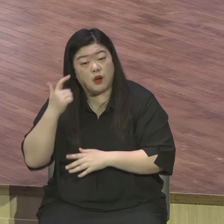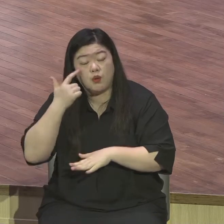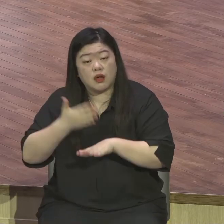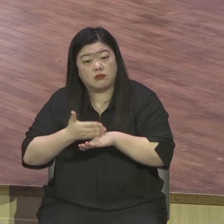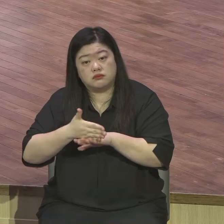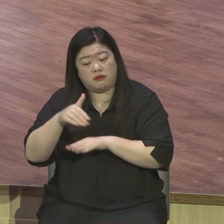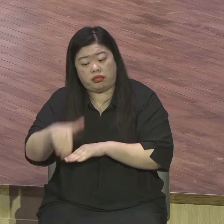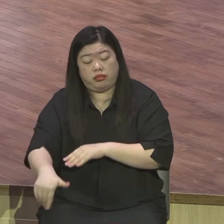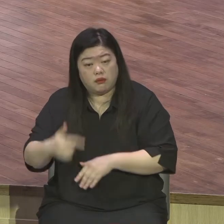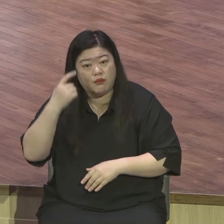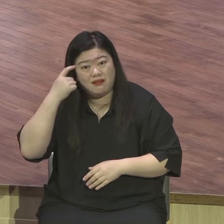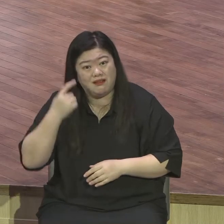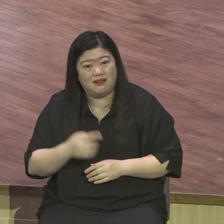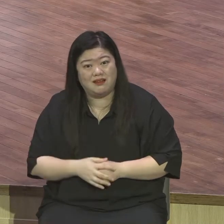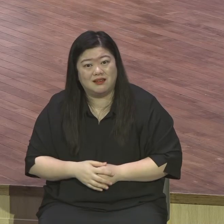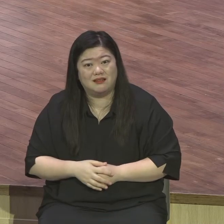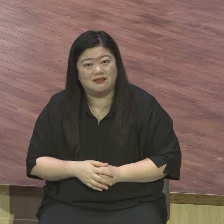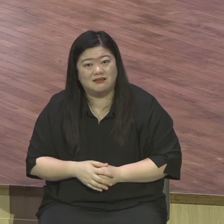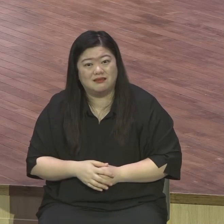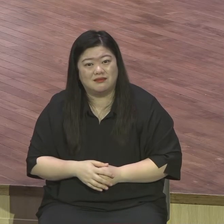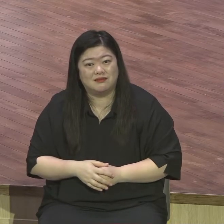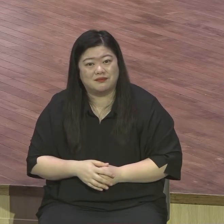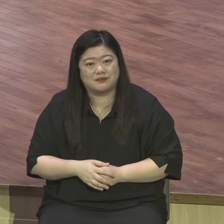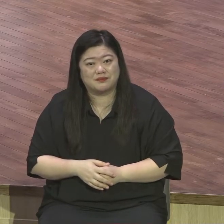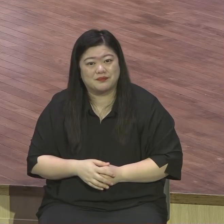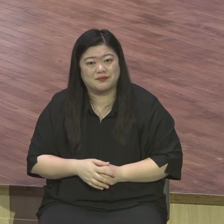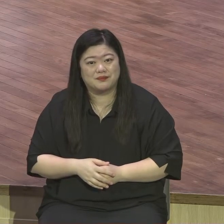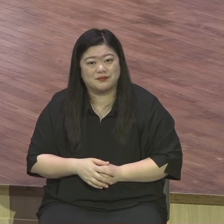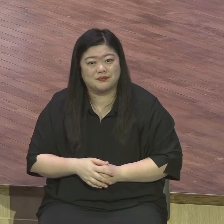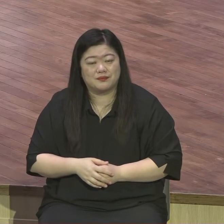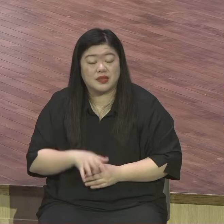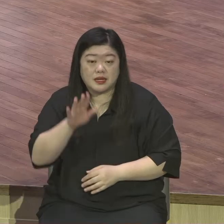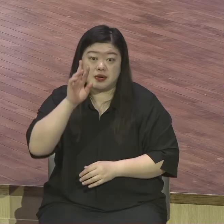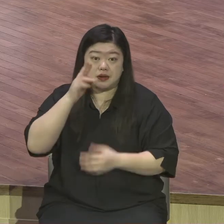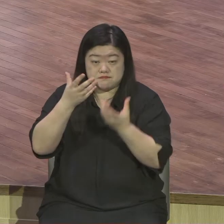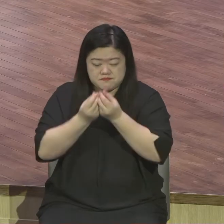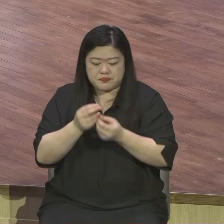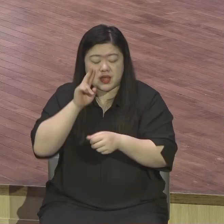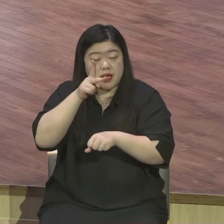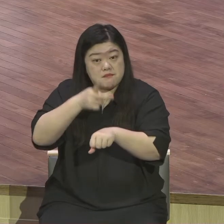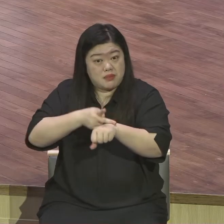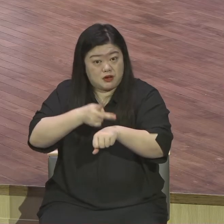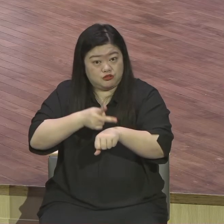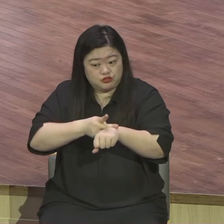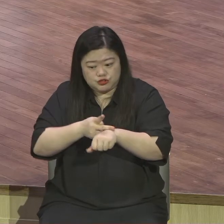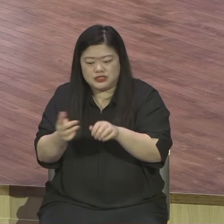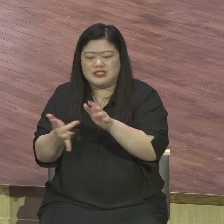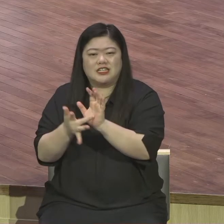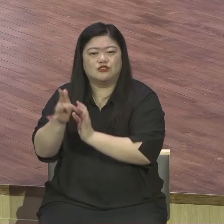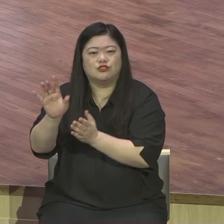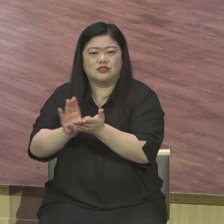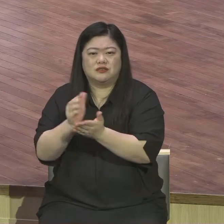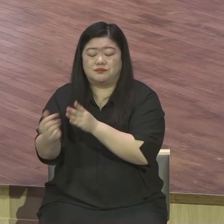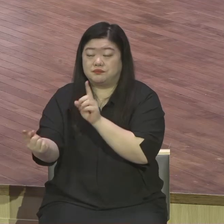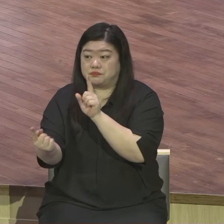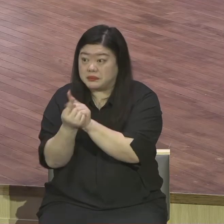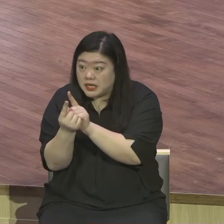바울이 이런 삶을 살았습니다 그는 예수 그리스도를 통해서 주어진 놀라운 구원의 은혜가